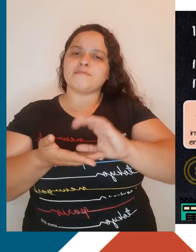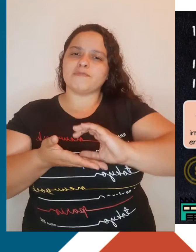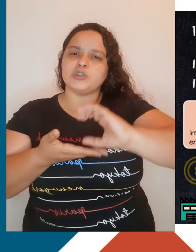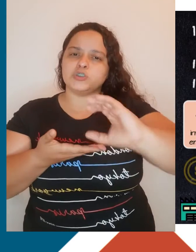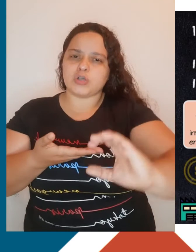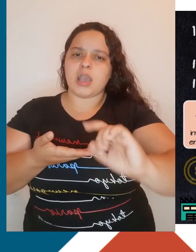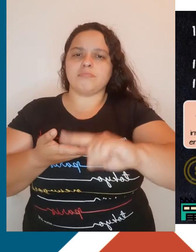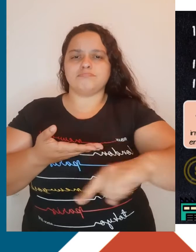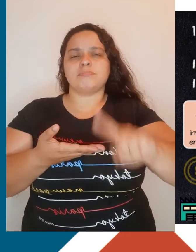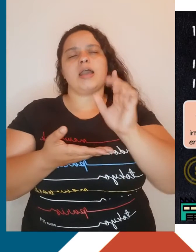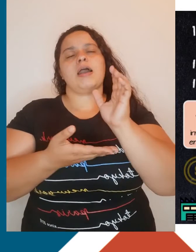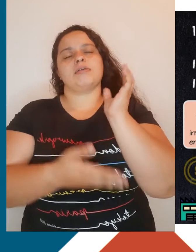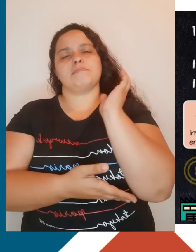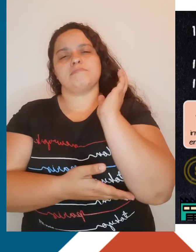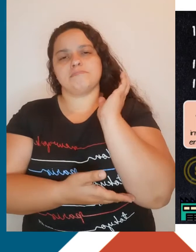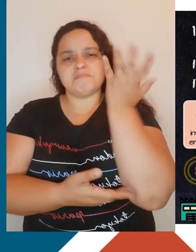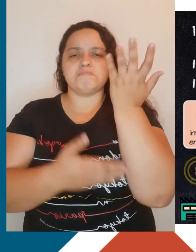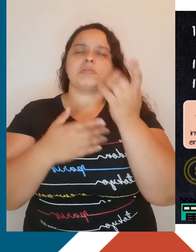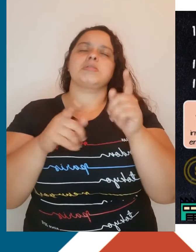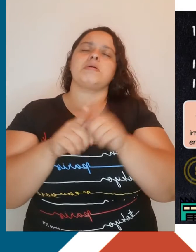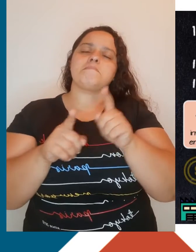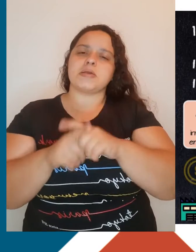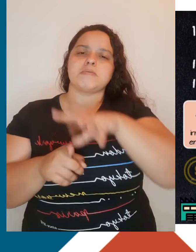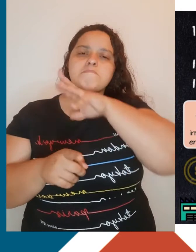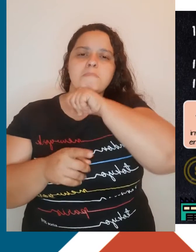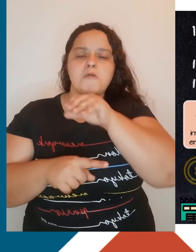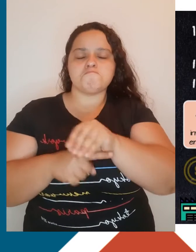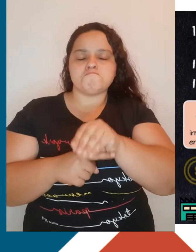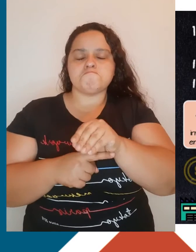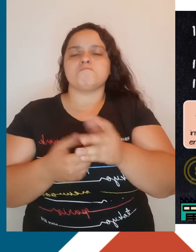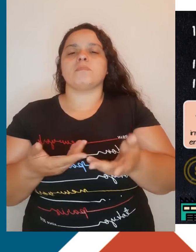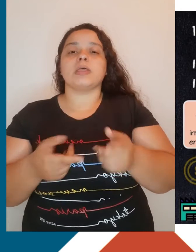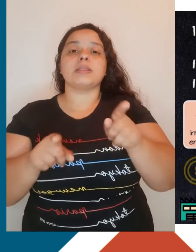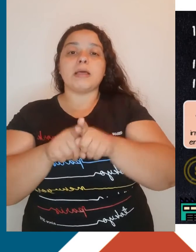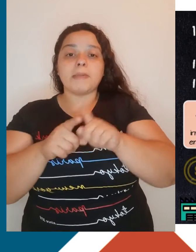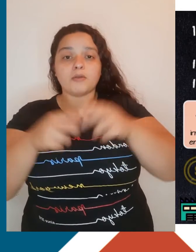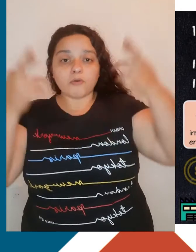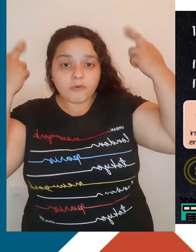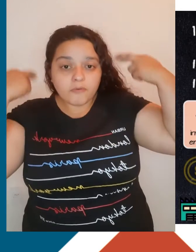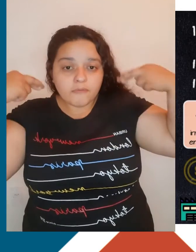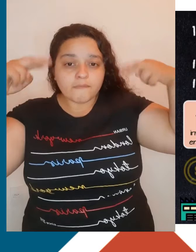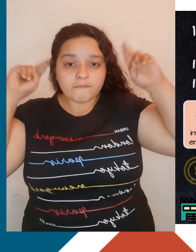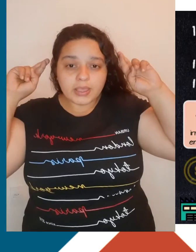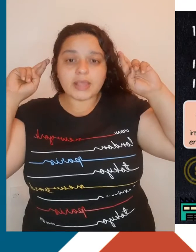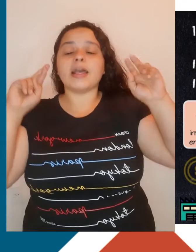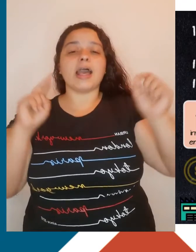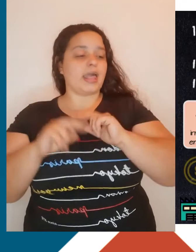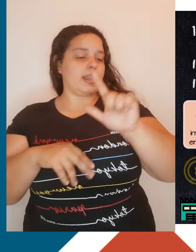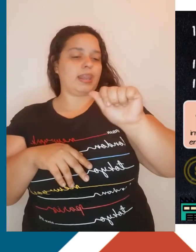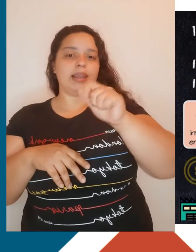para o mercado interno, incluindo as famosas ovelhas, cuja lã era utilizada